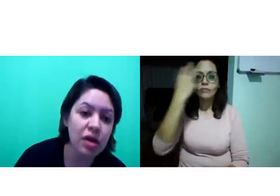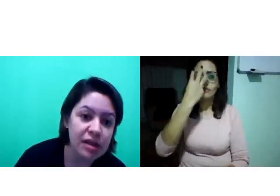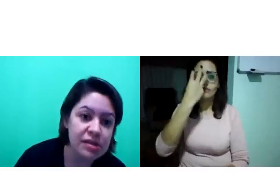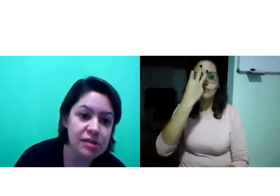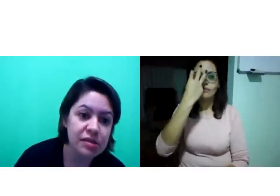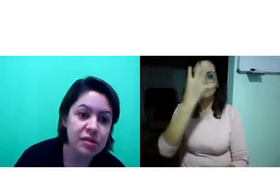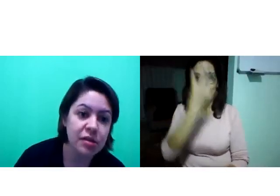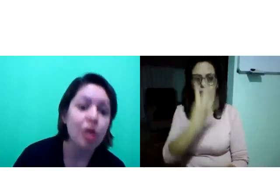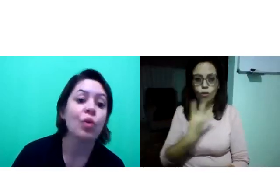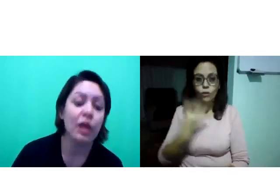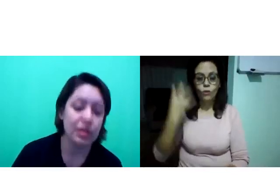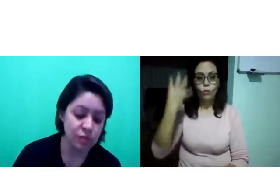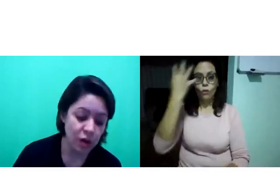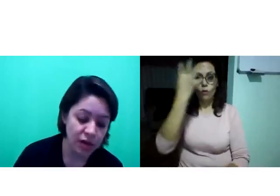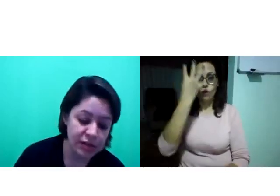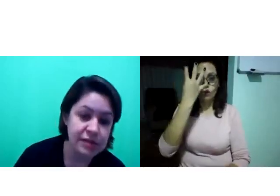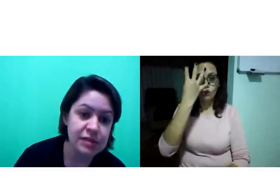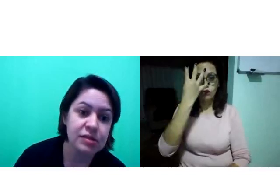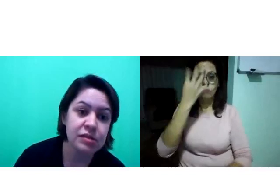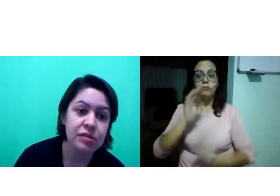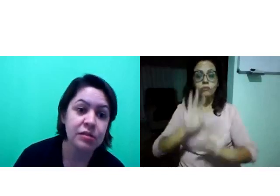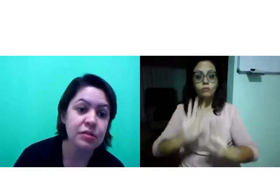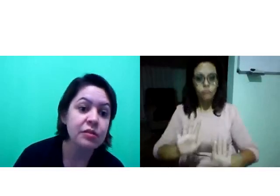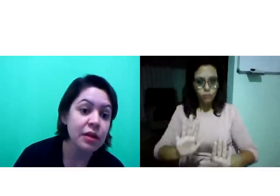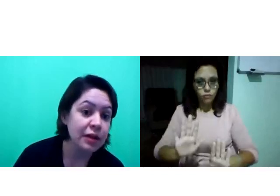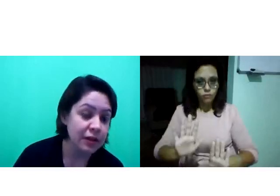três horas, quatro horas,